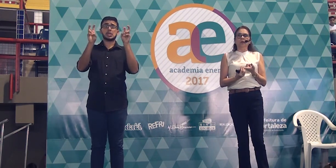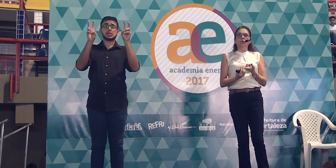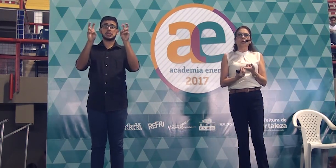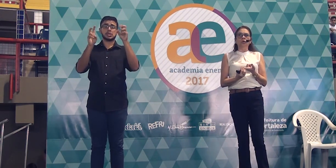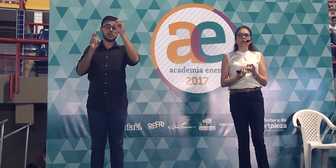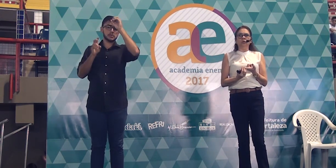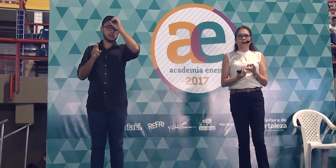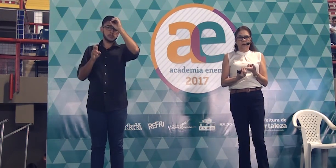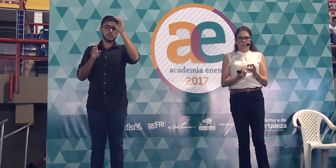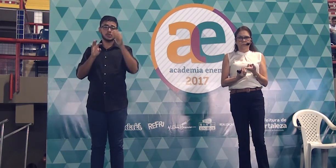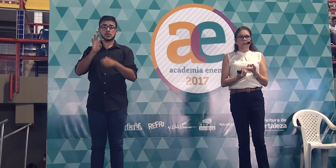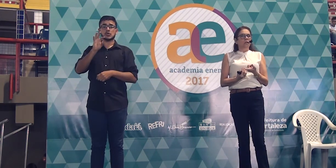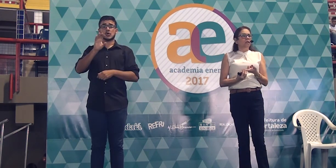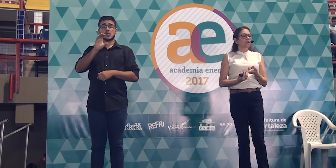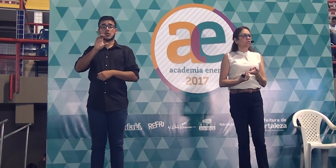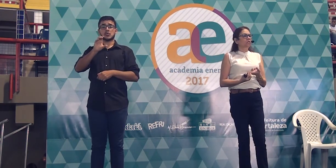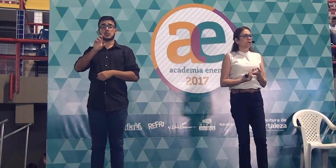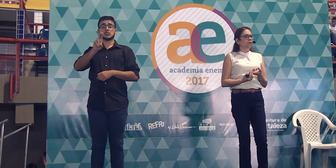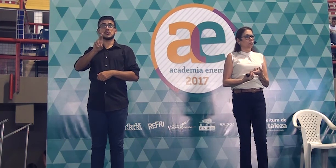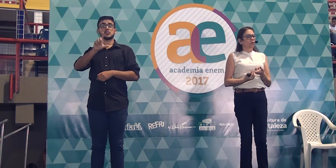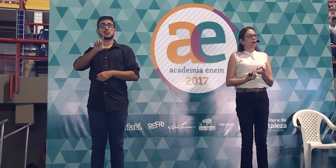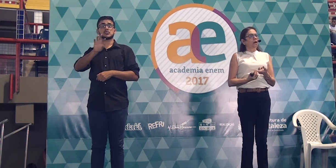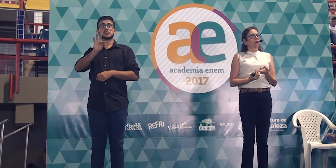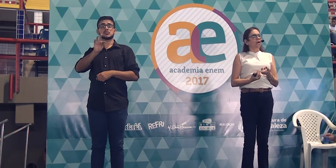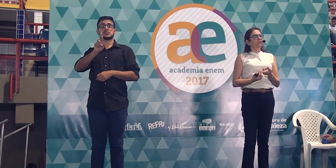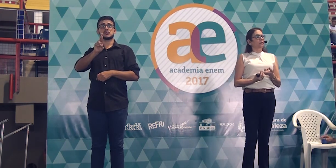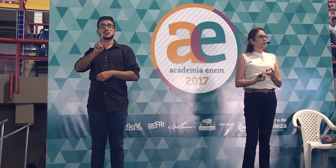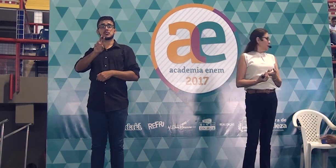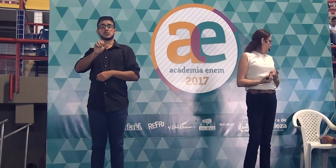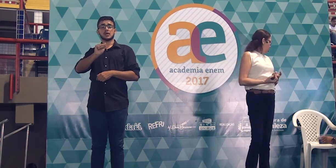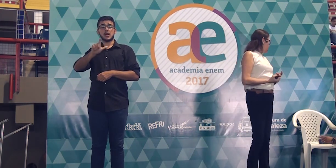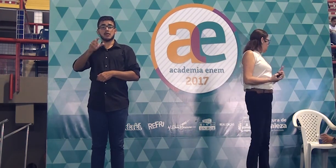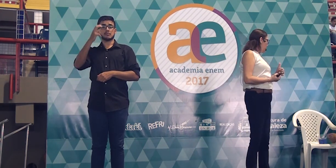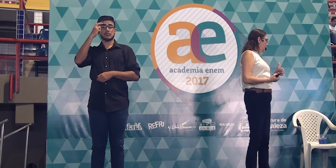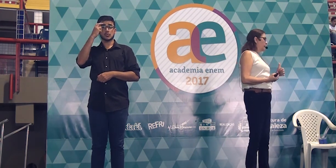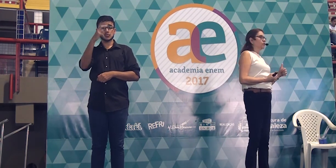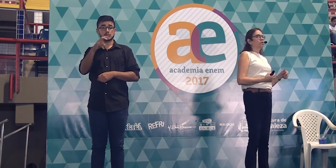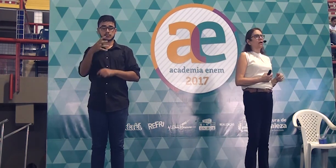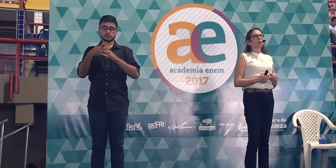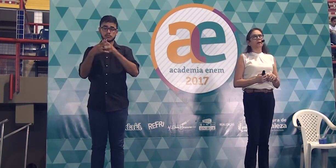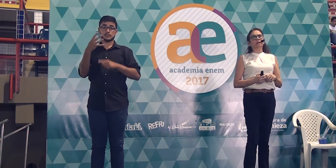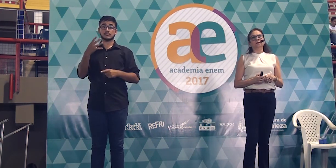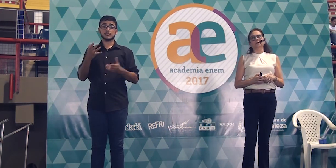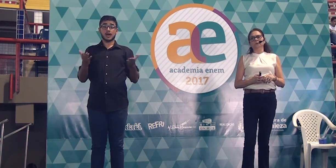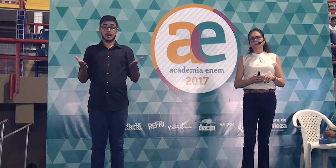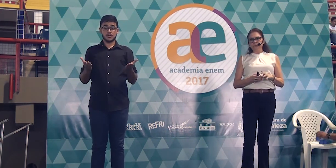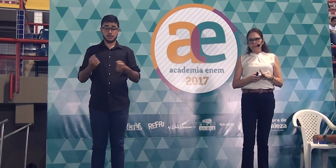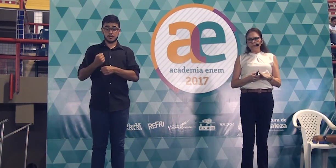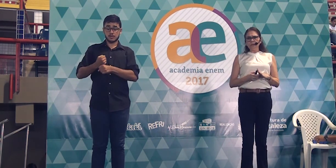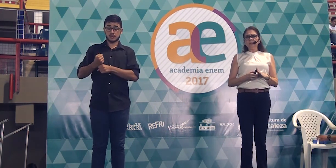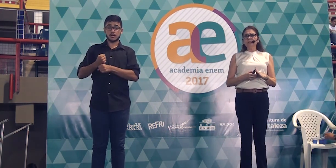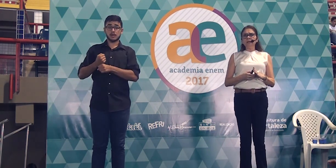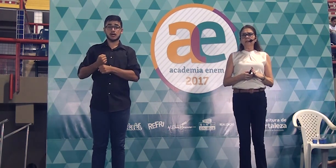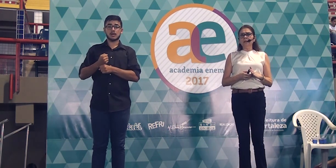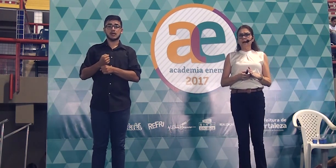sabendo é o cultural. Neste ano, a Semana da Arte Moderna está completando